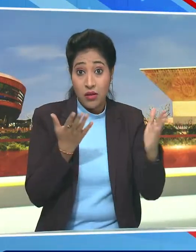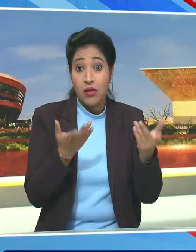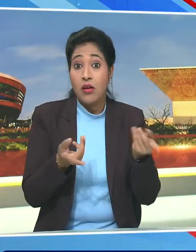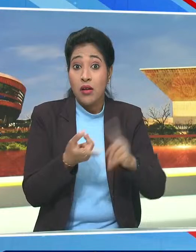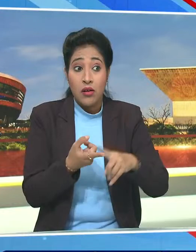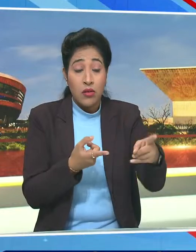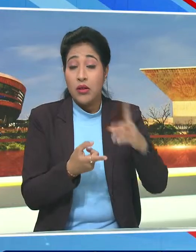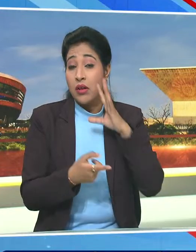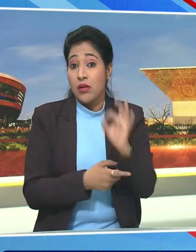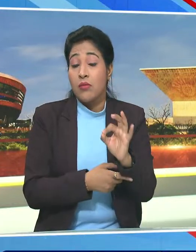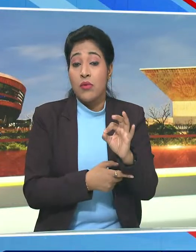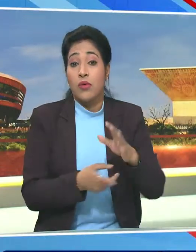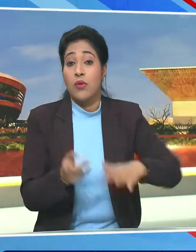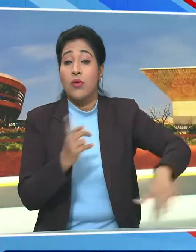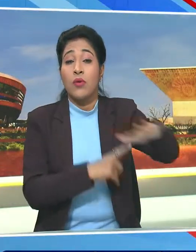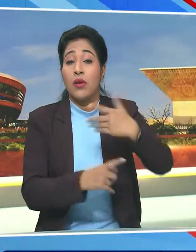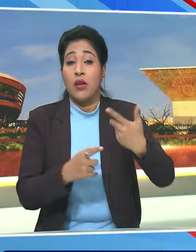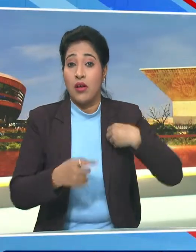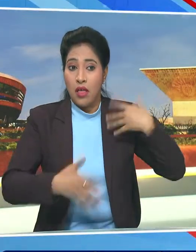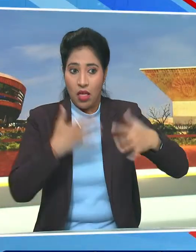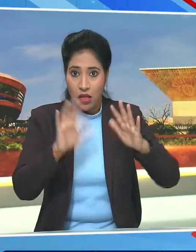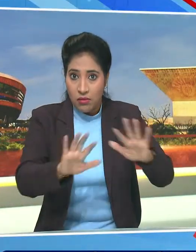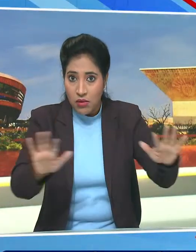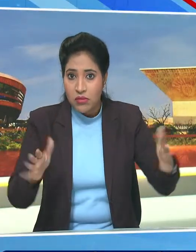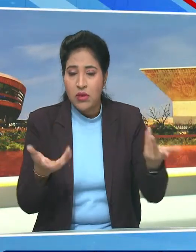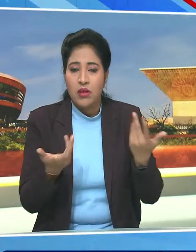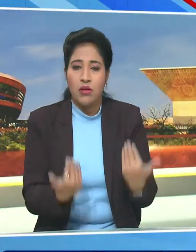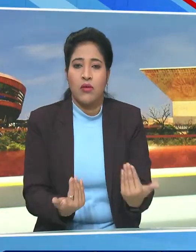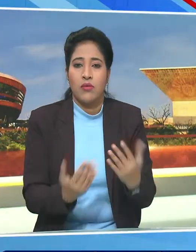अफ बिलॉगिग अफ पार्ट अफ इस इजिए पनेंसुल